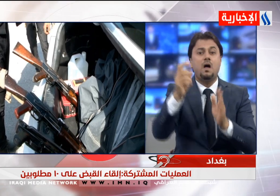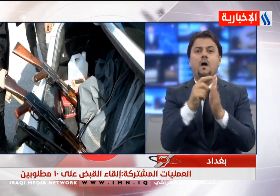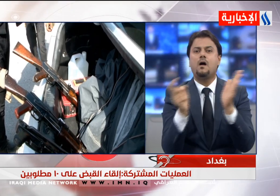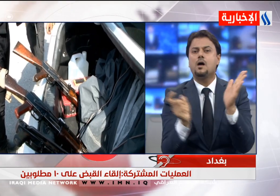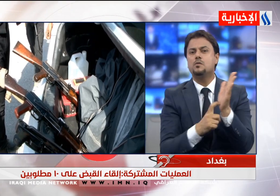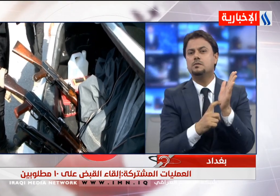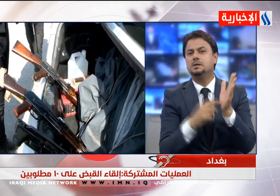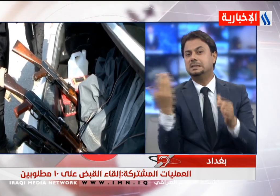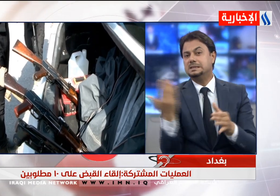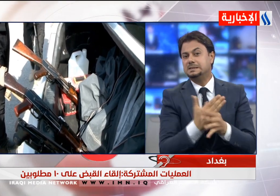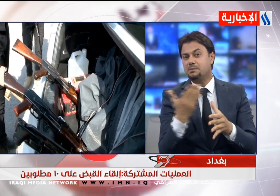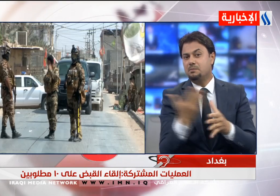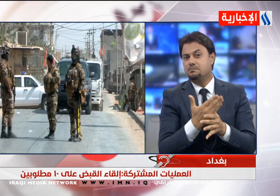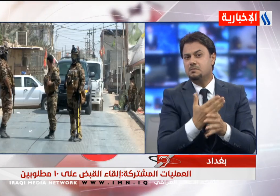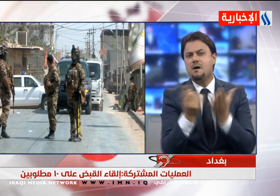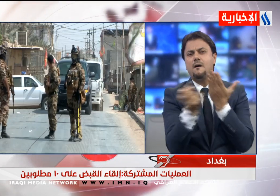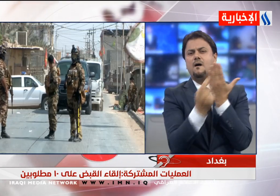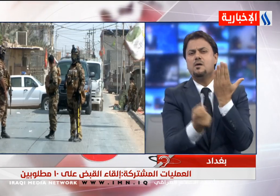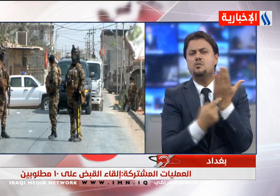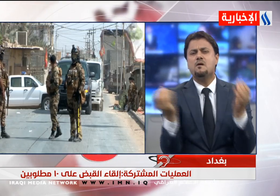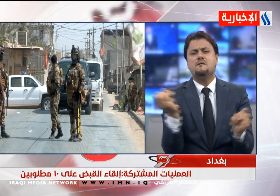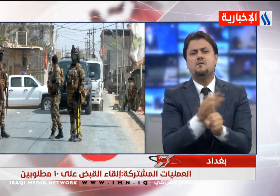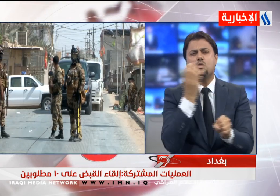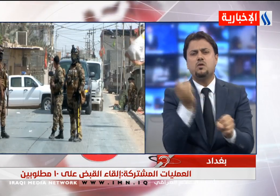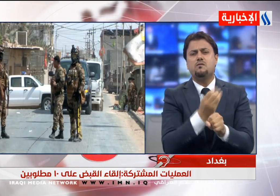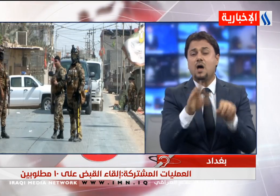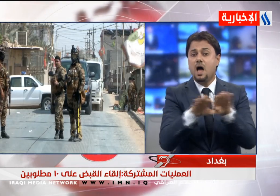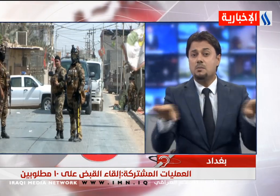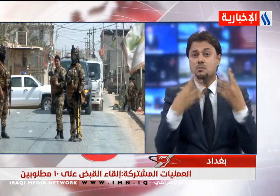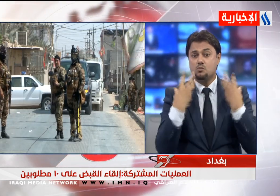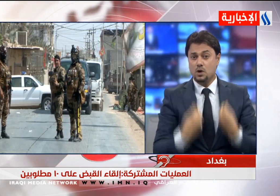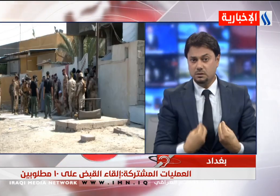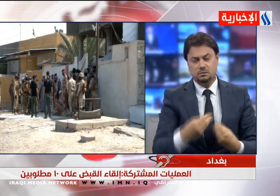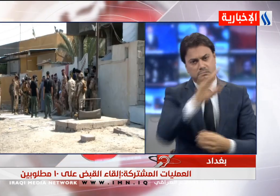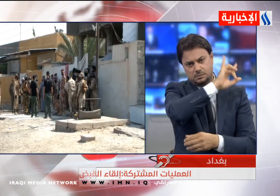من تسول له نفسه العبث بأمن المواطنين